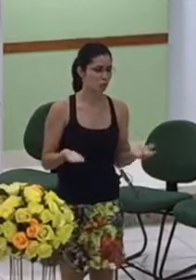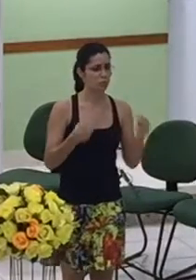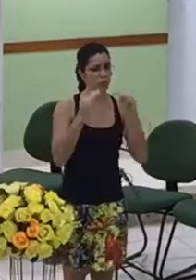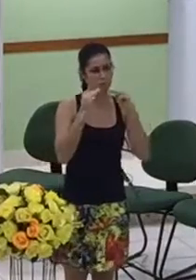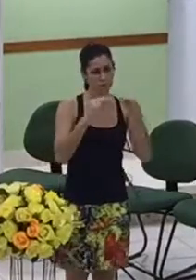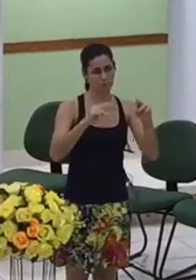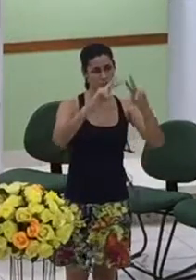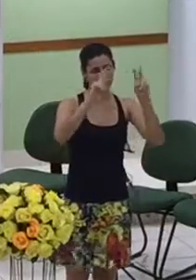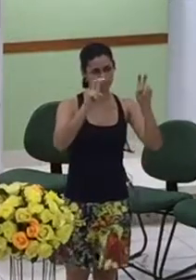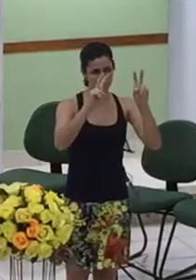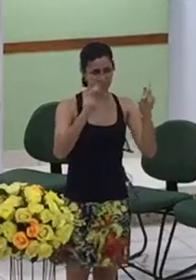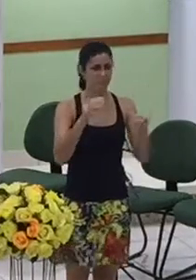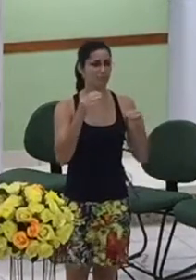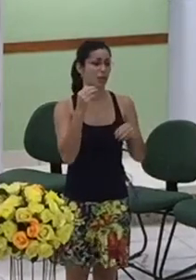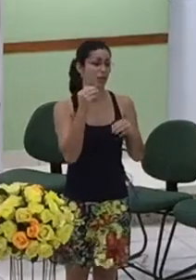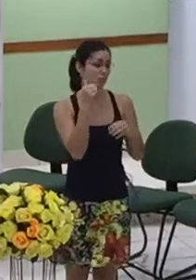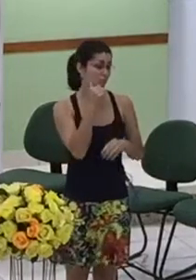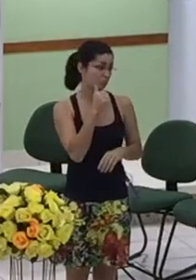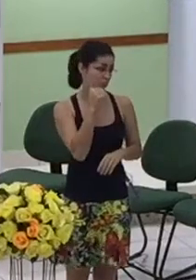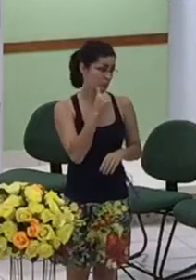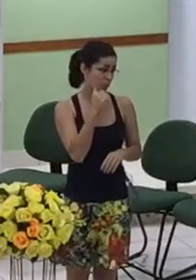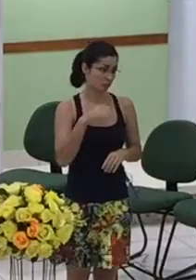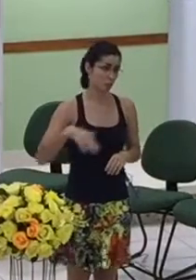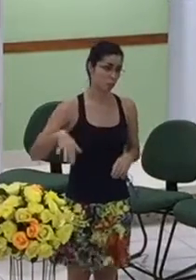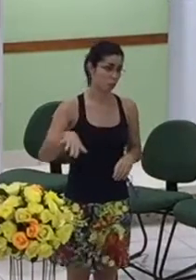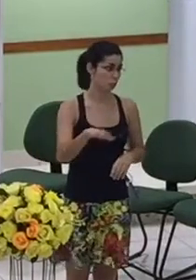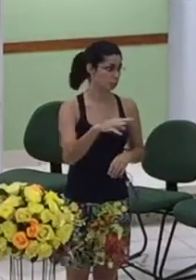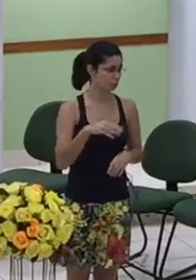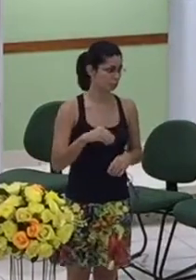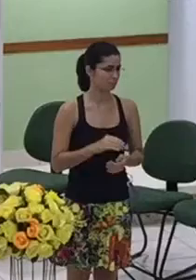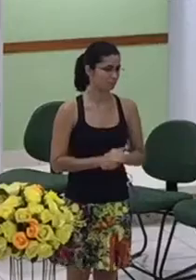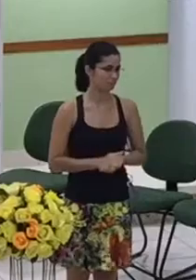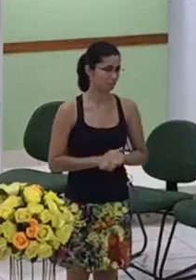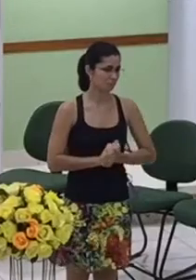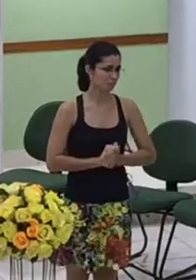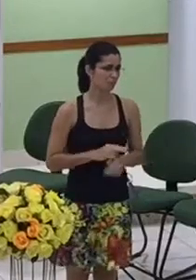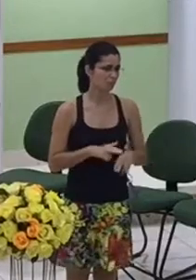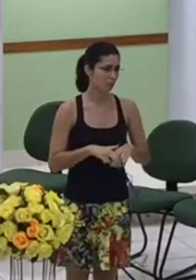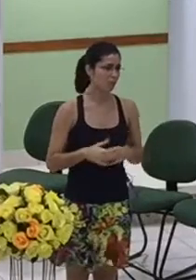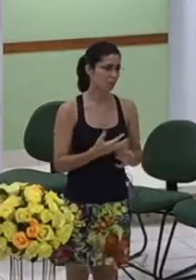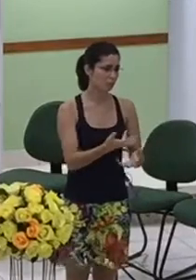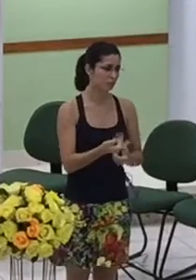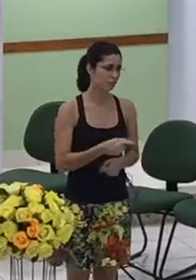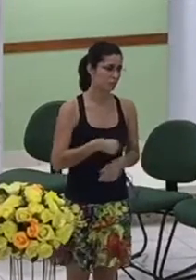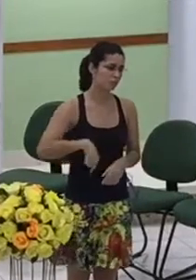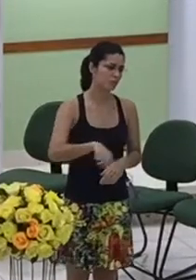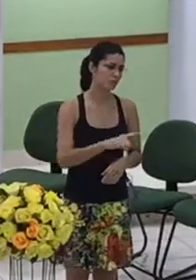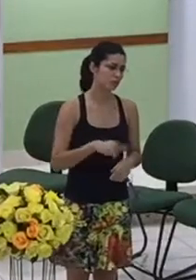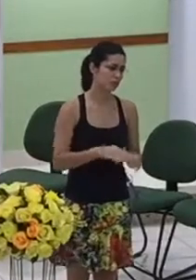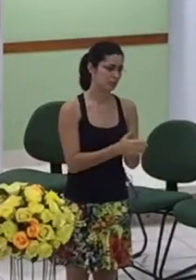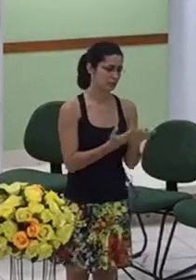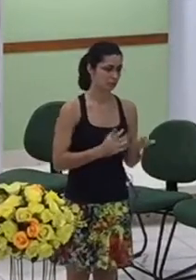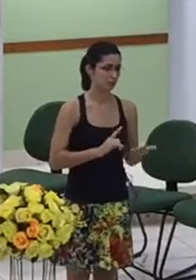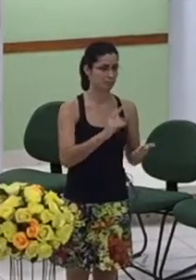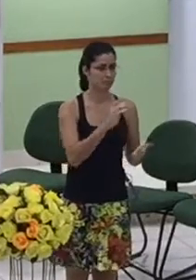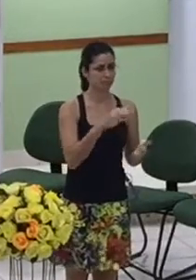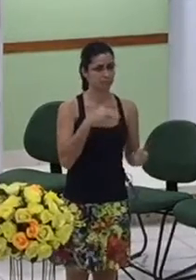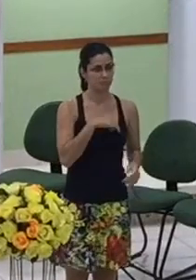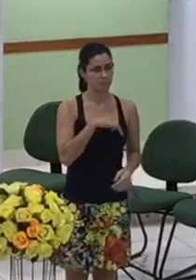sobre as mulheres. Por isso eu te convido a abrir sua Bíblia em Mateus capítulo 1 nós vamos ler